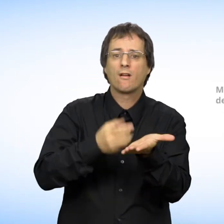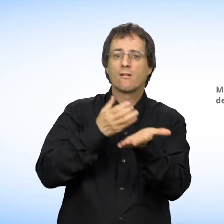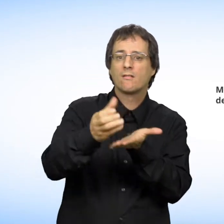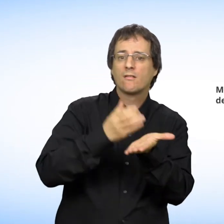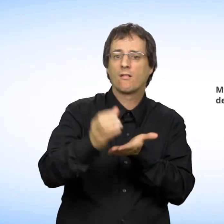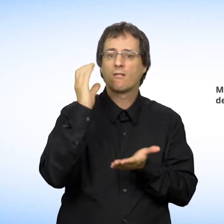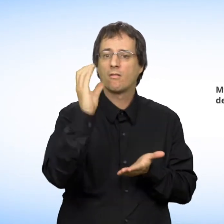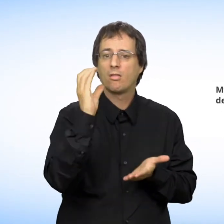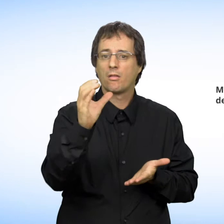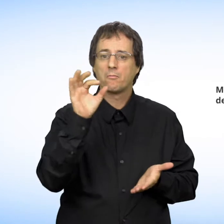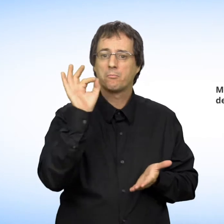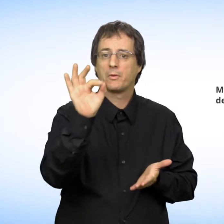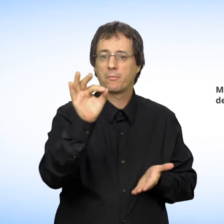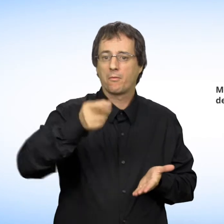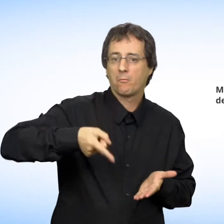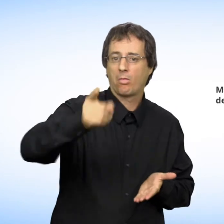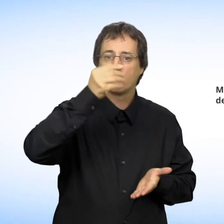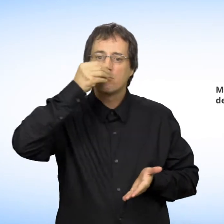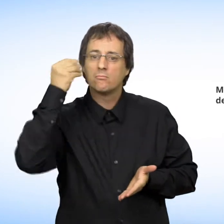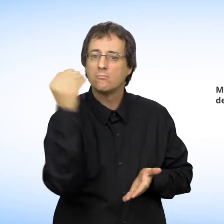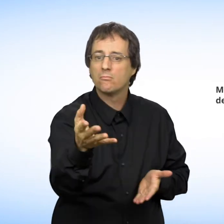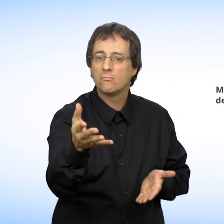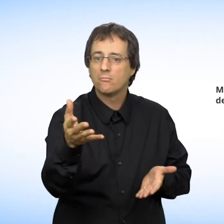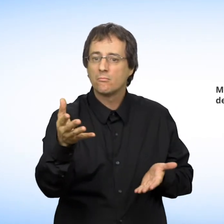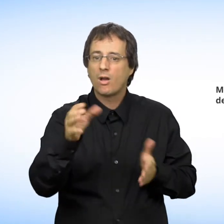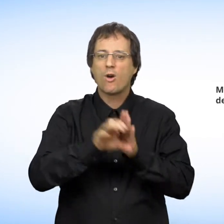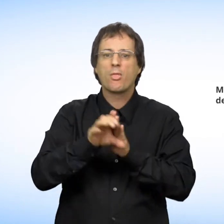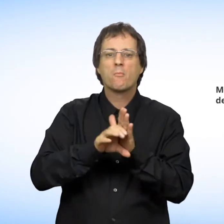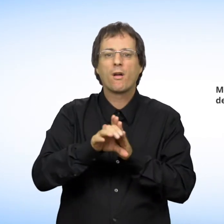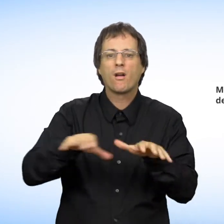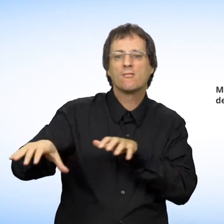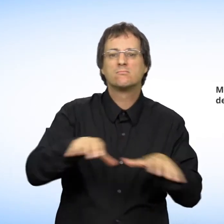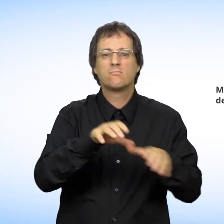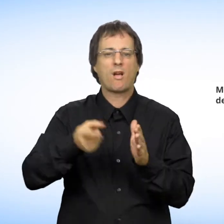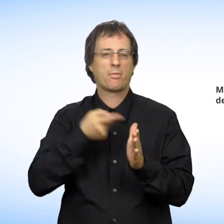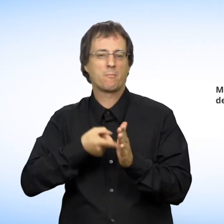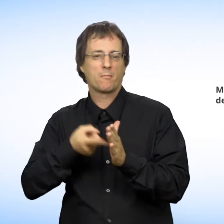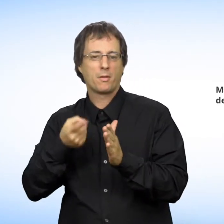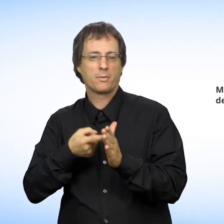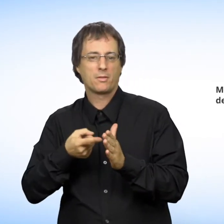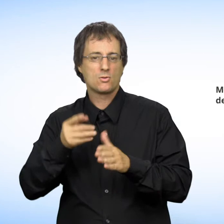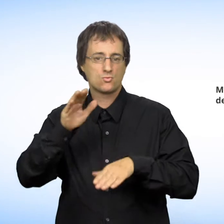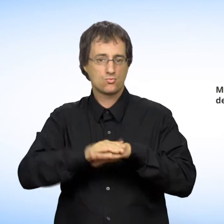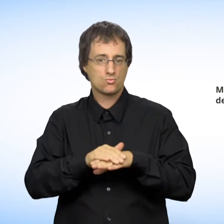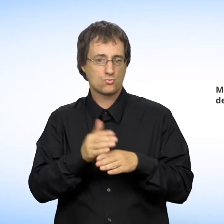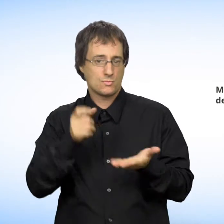De même, vous ne pouvez être la cible de commentaires ou de comportements offensants et répétés